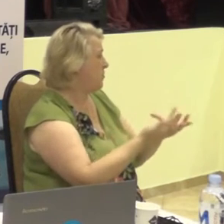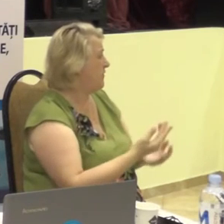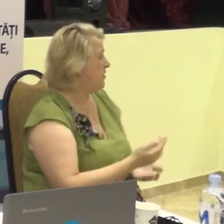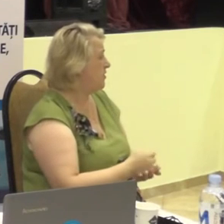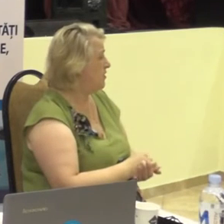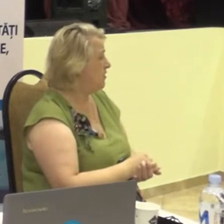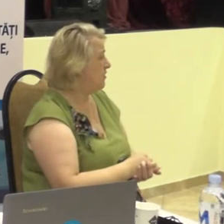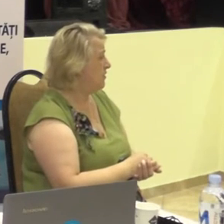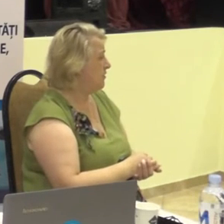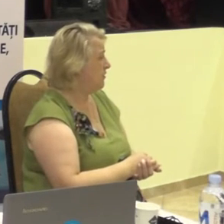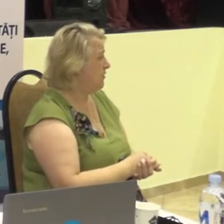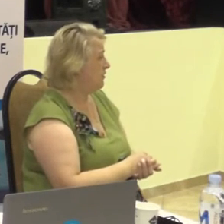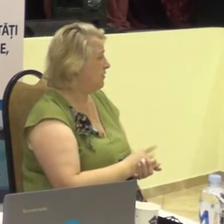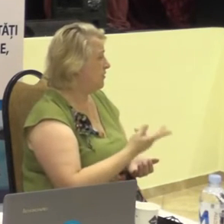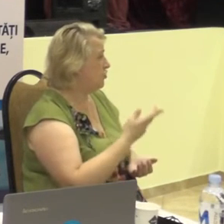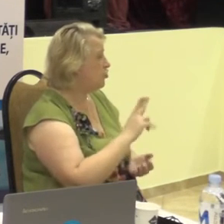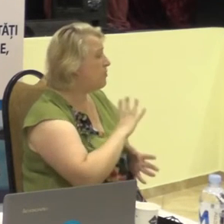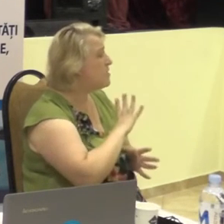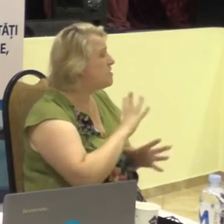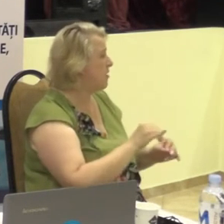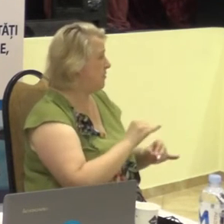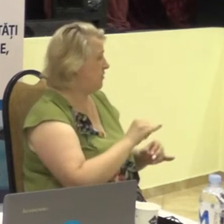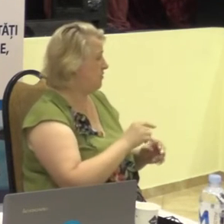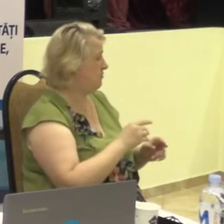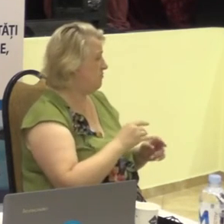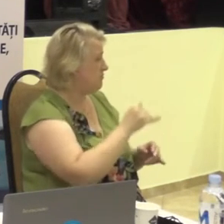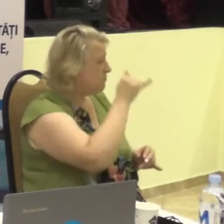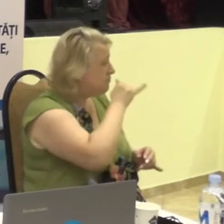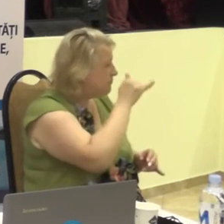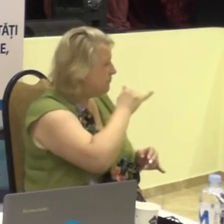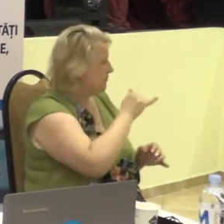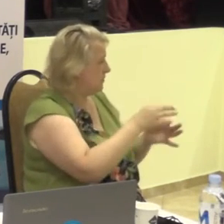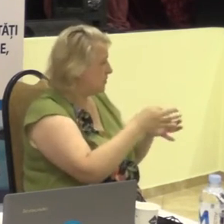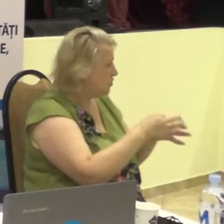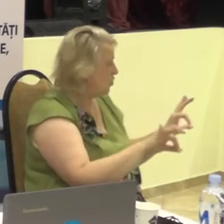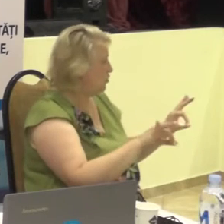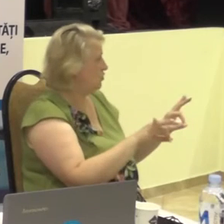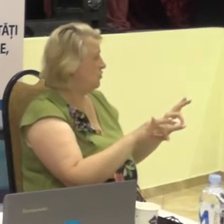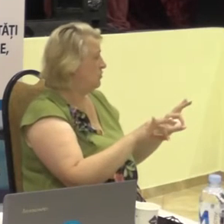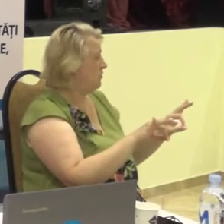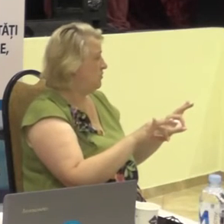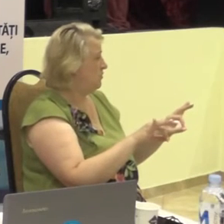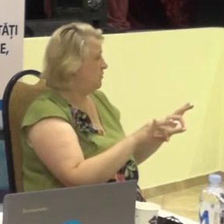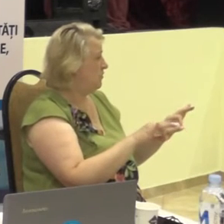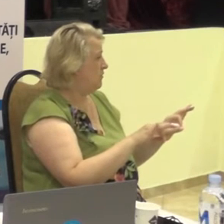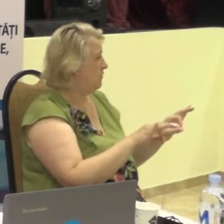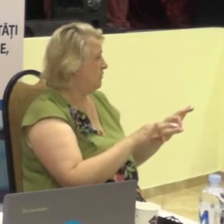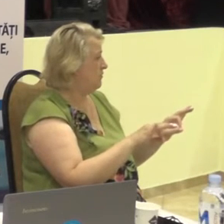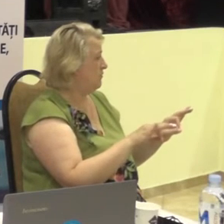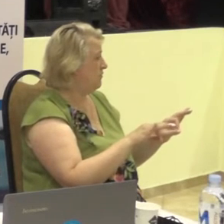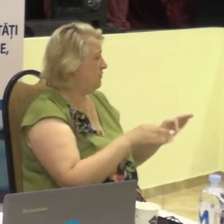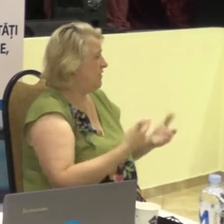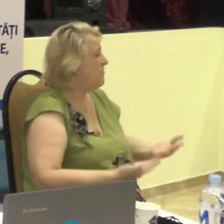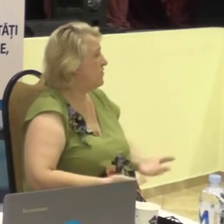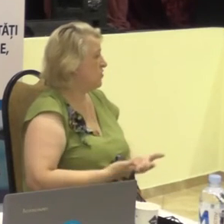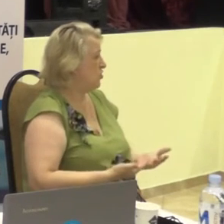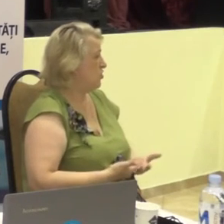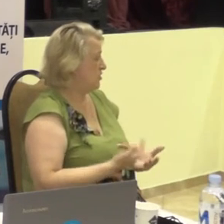eliminarea părerilor la accesibilitate în domeniul vieții lor.